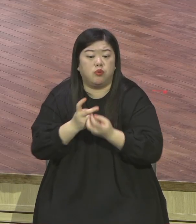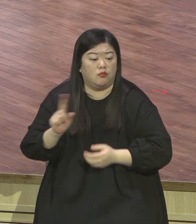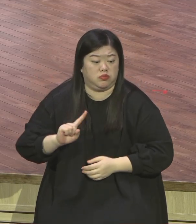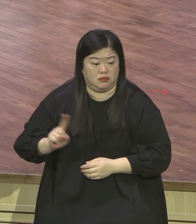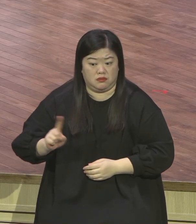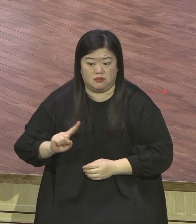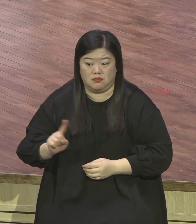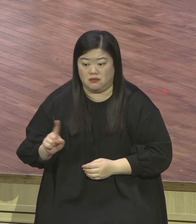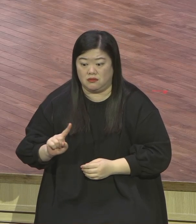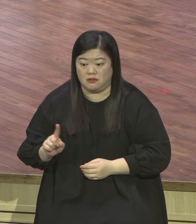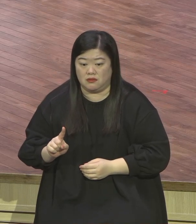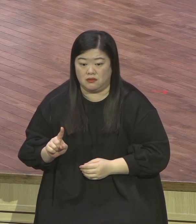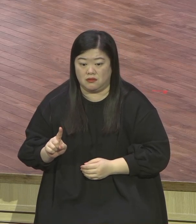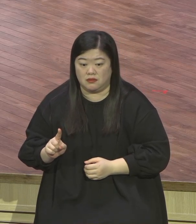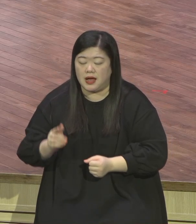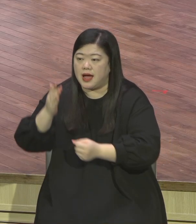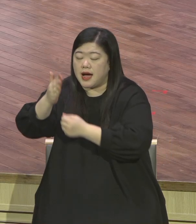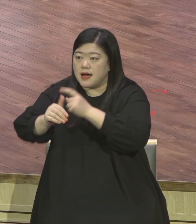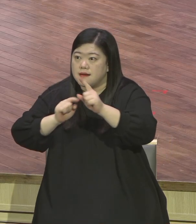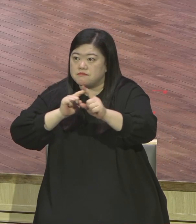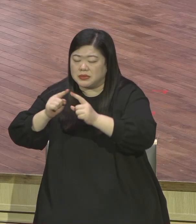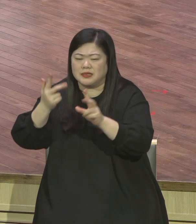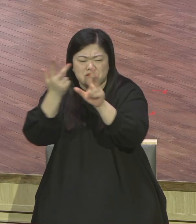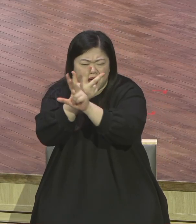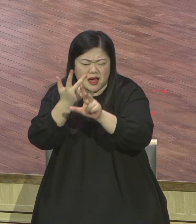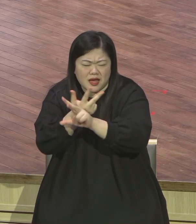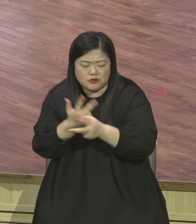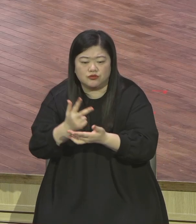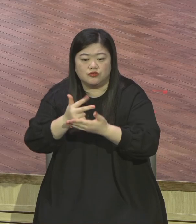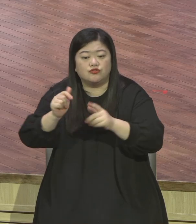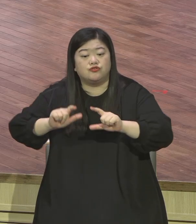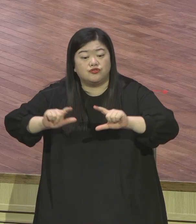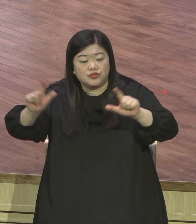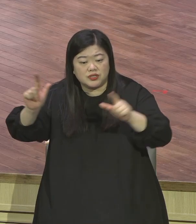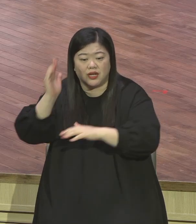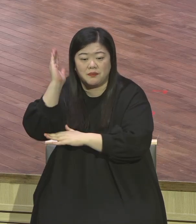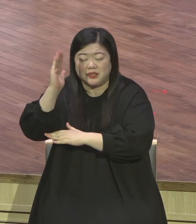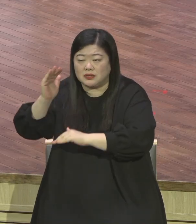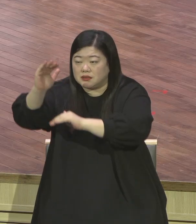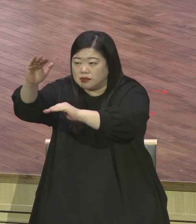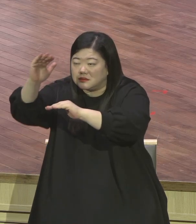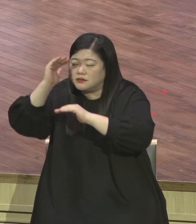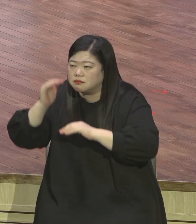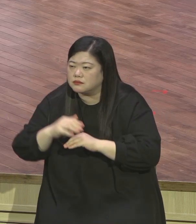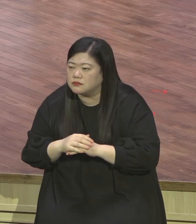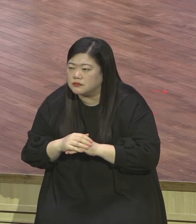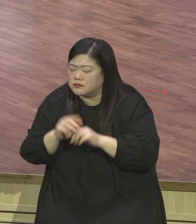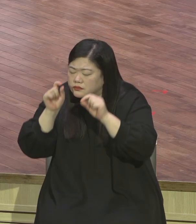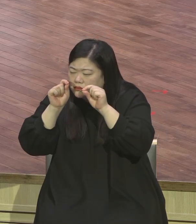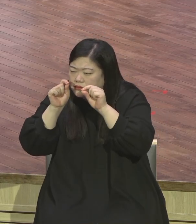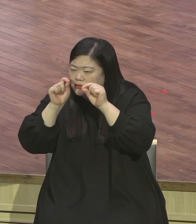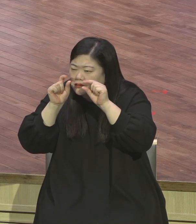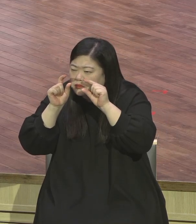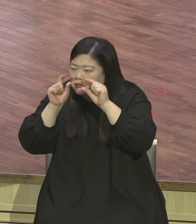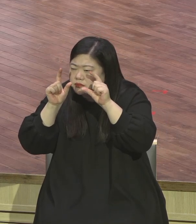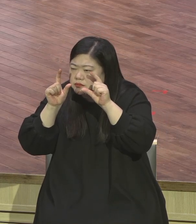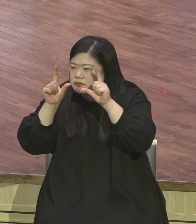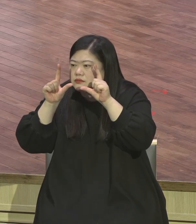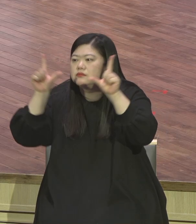하나님께서 그 축복을 맛보게 하시는 것입니다 그래서 예배 성공이 뭐요 인생